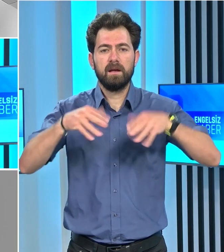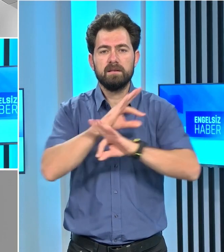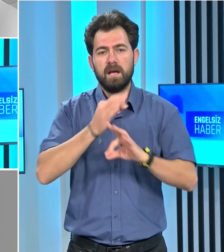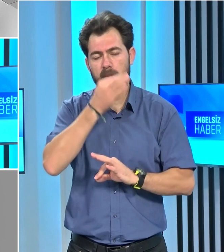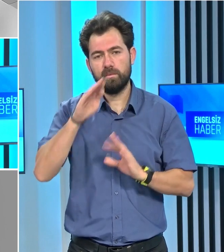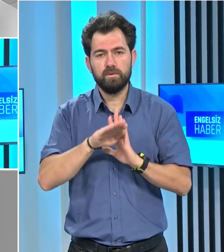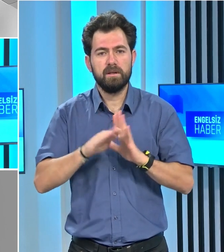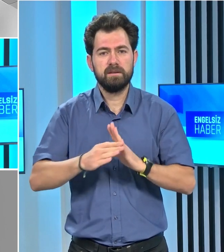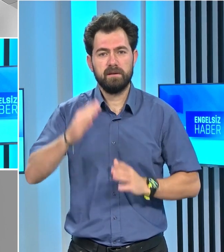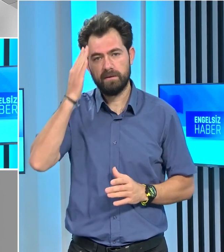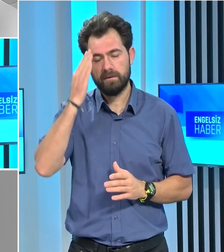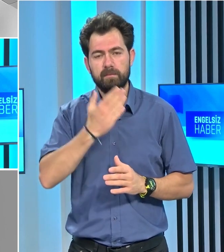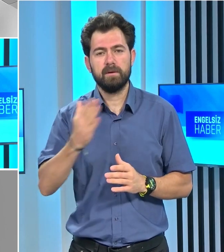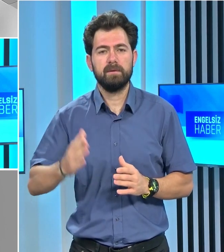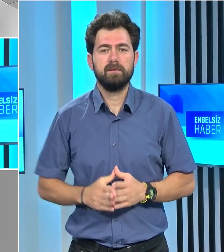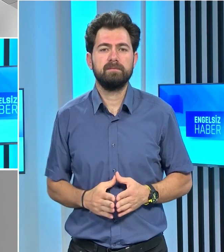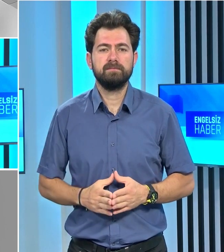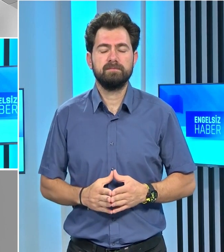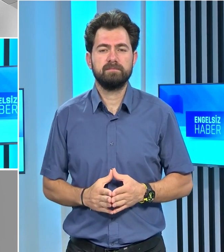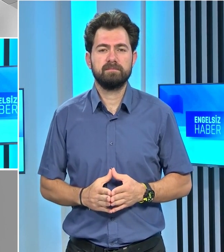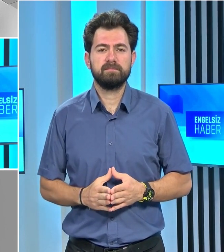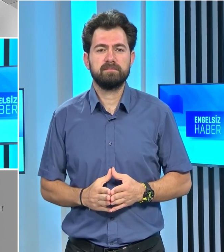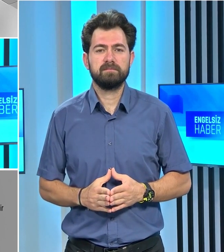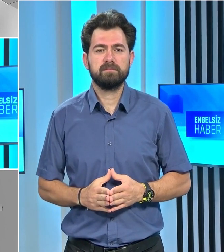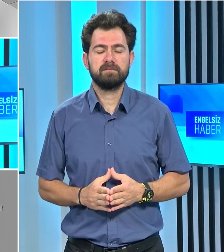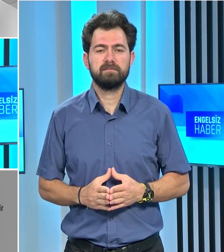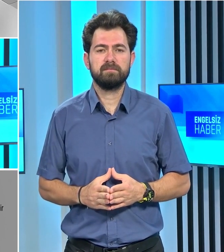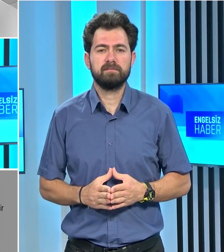Engelsiz Haber Bülteninden Merhaba